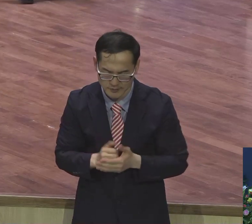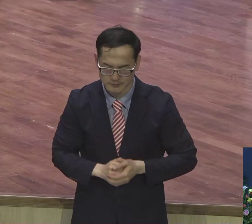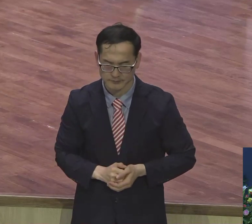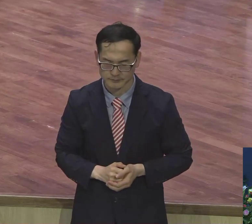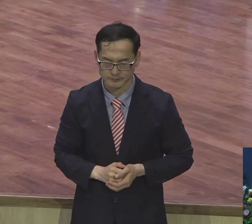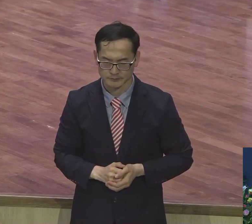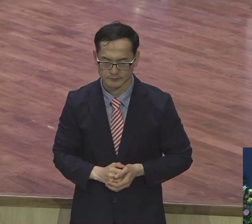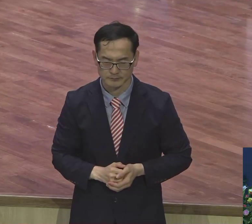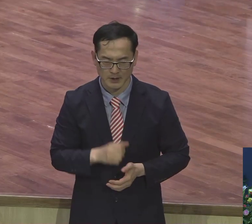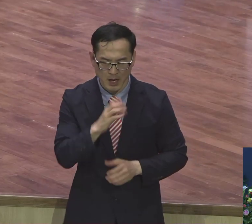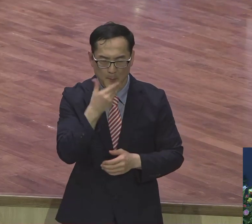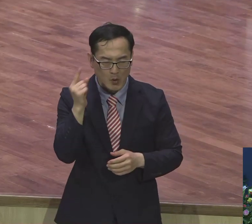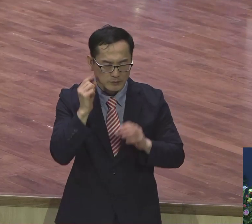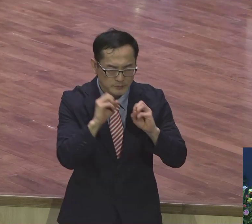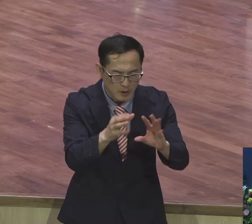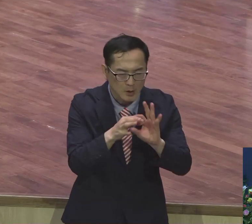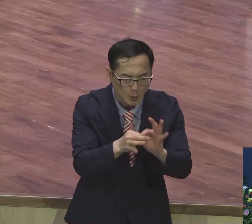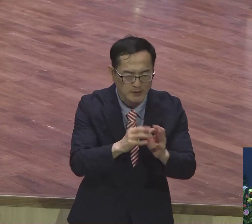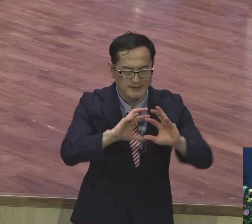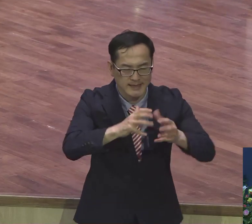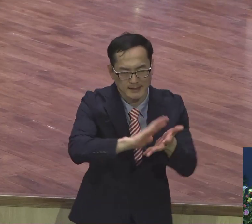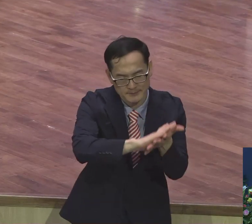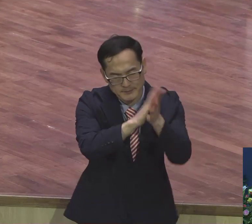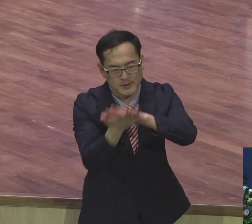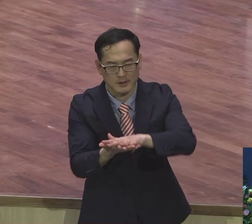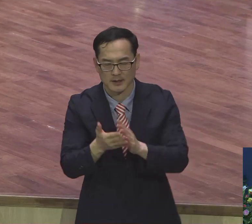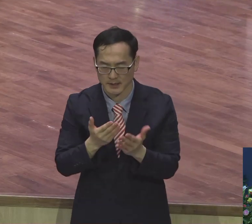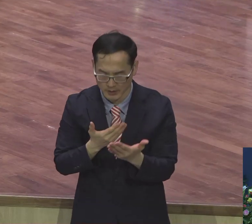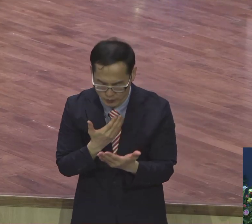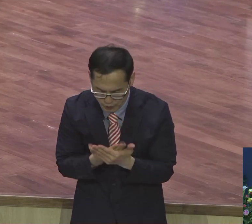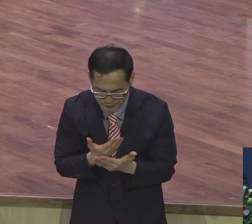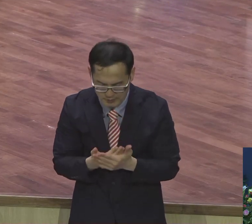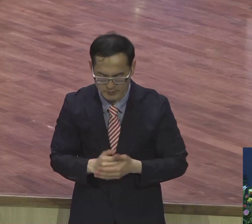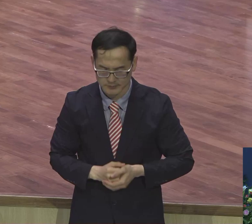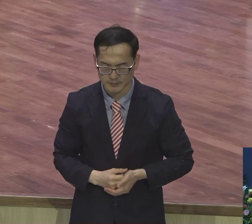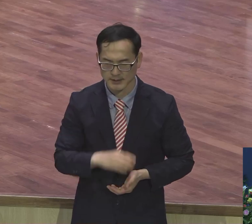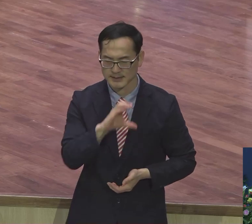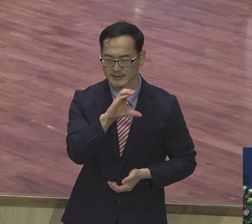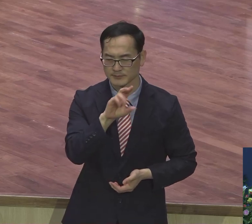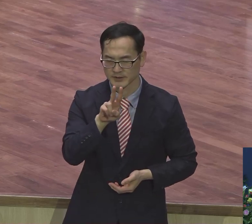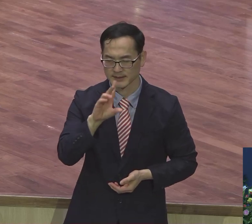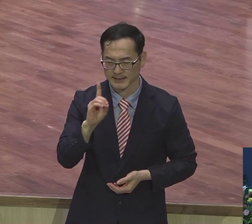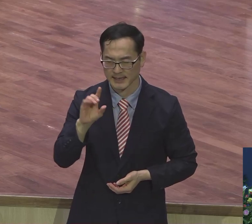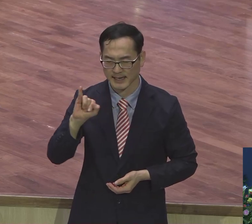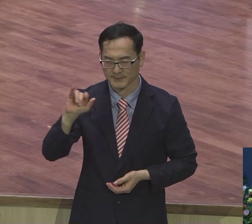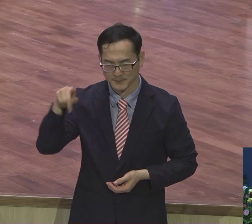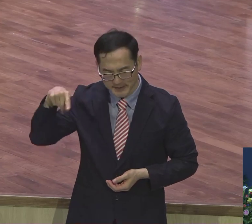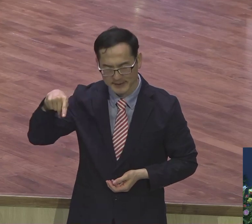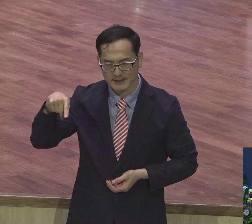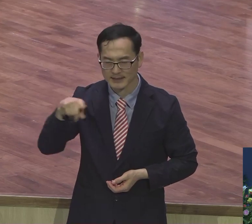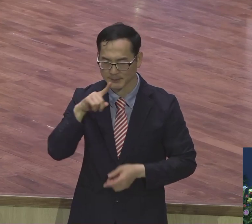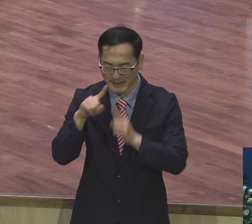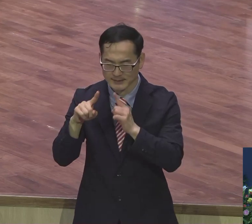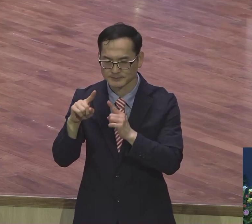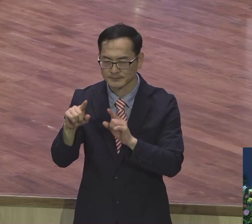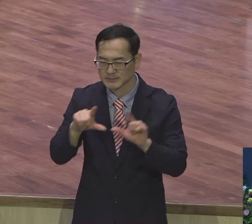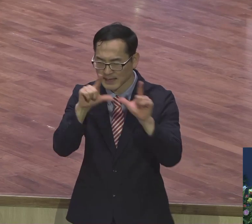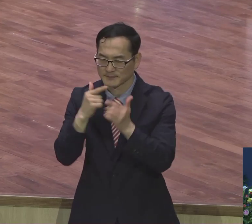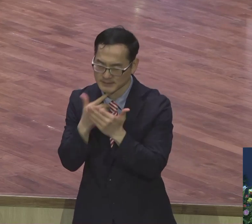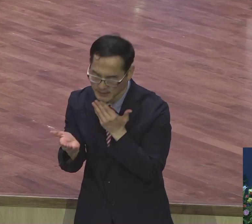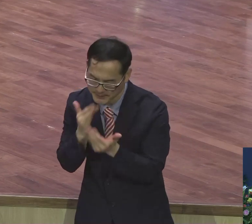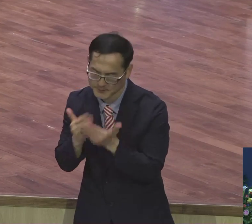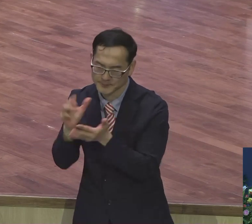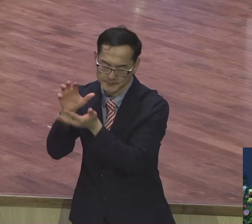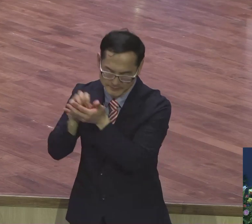세상이 바뀌는 놀라운 역사가 일어나게 하여 주옵사사 CVDIP 사문들이 날마다 체험되어지게 하여